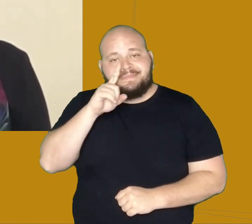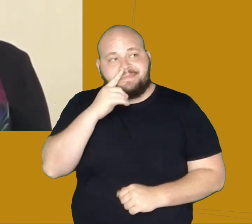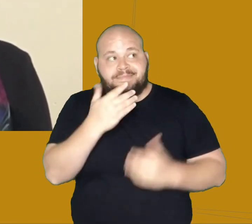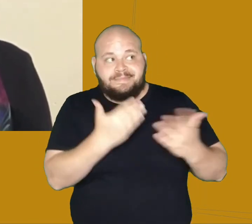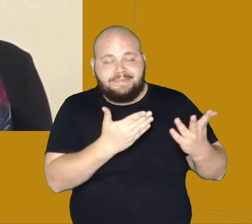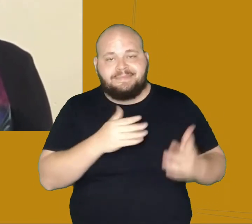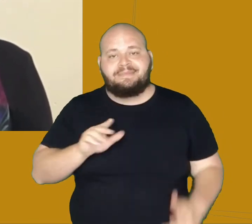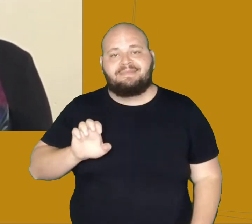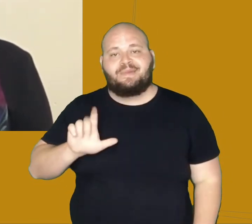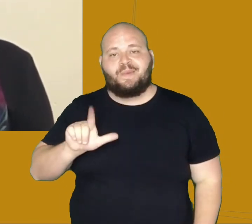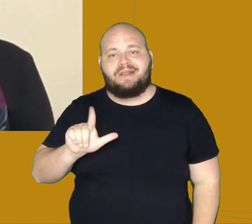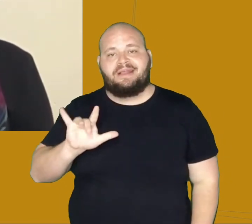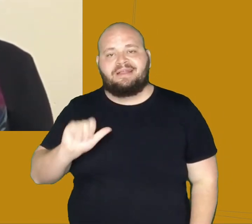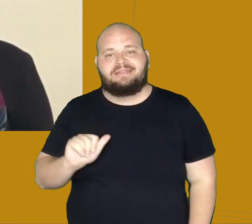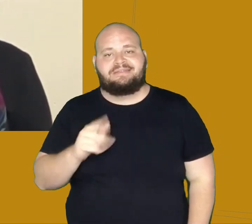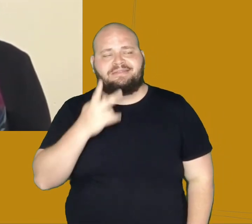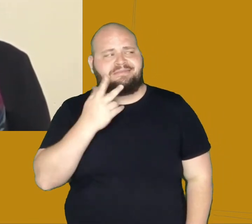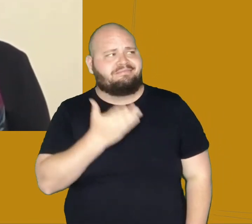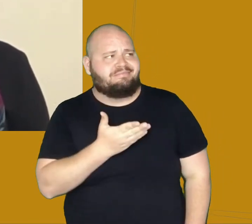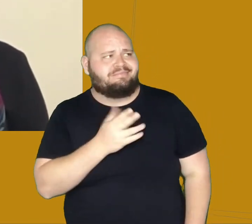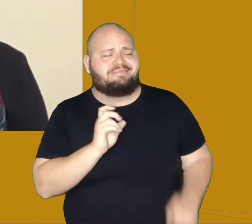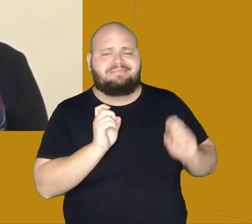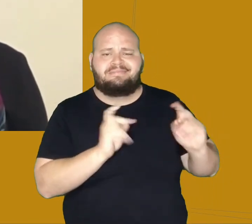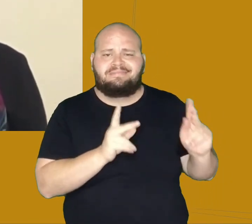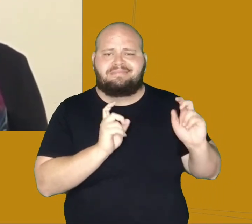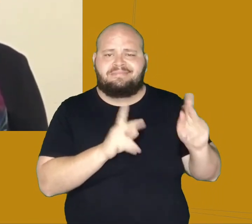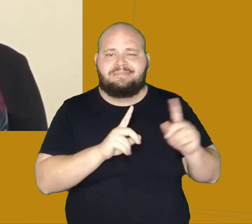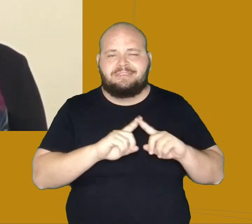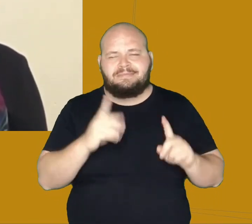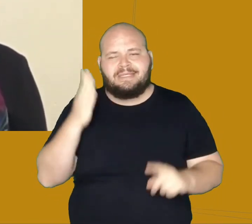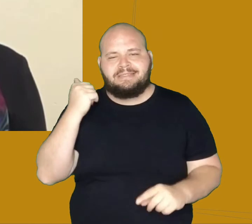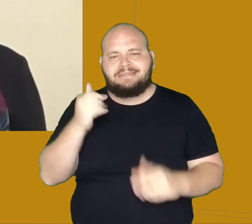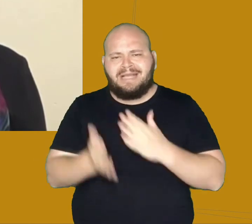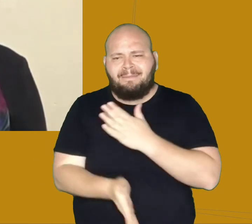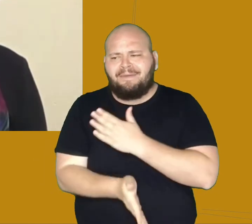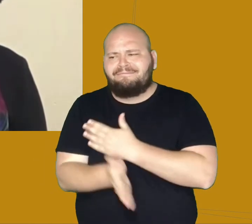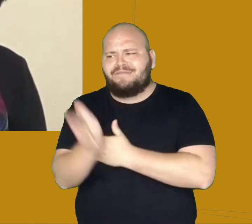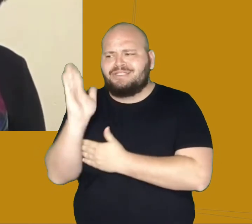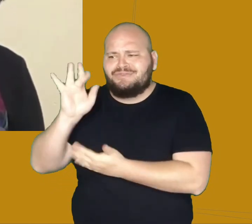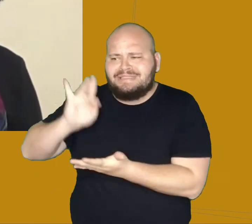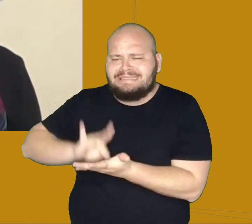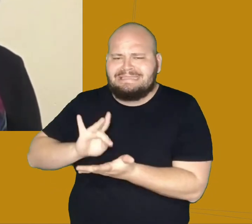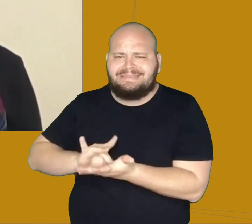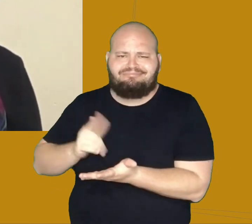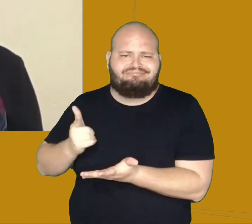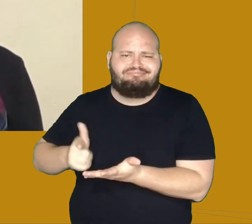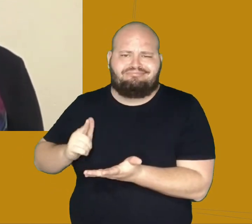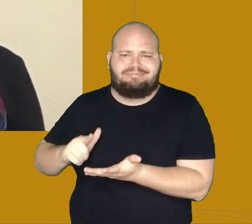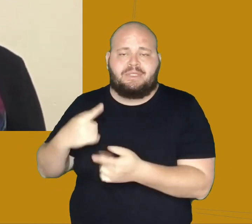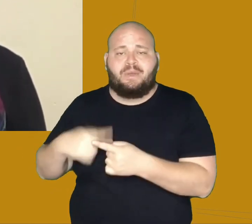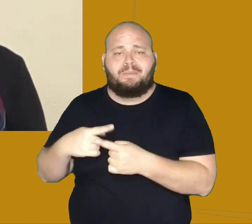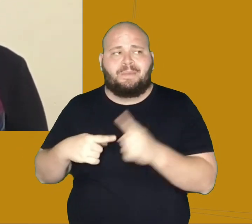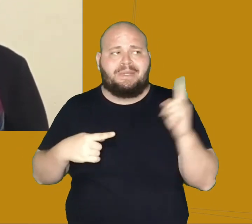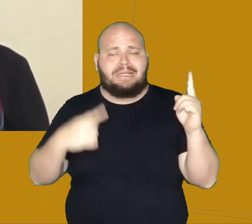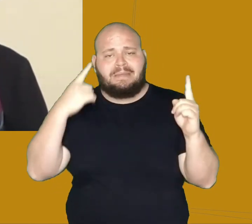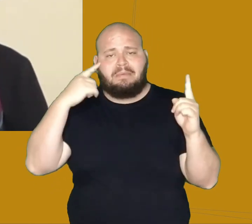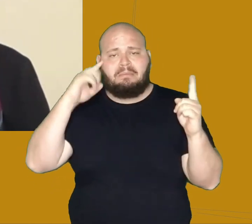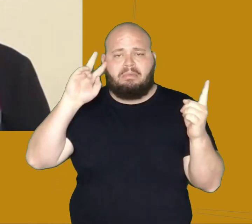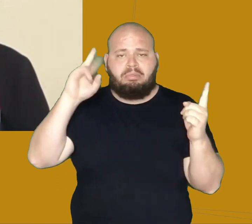Eulália não se impressiona com seu Benedito, prevendo que a viagem não aconteceria, por conta da volubilidade da mãe.